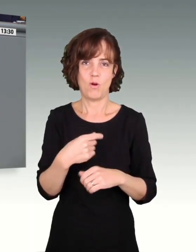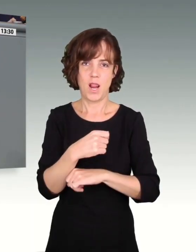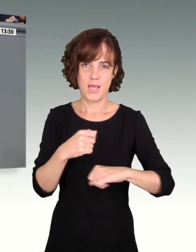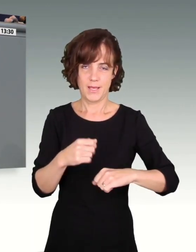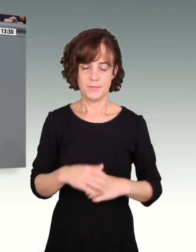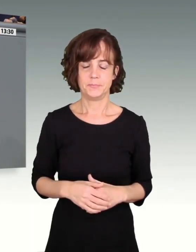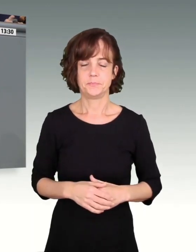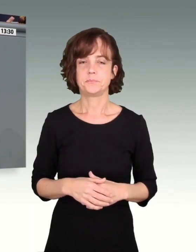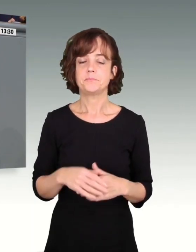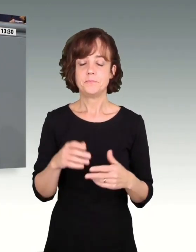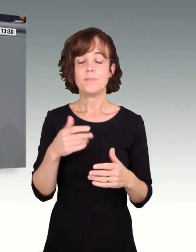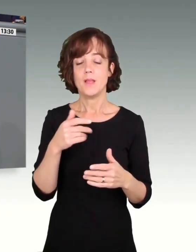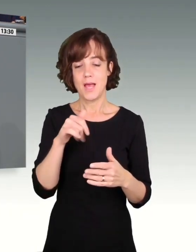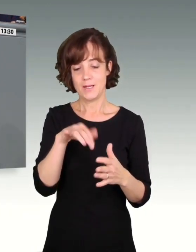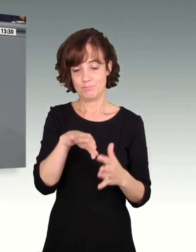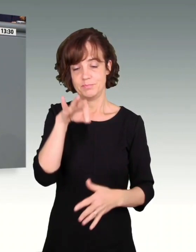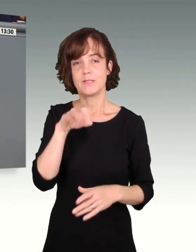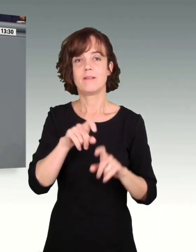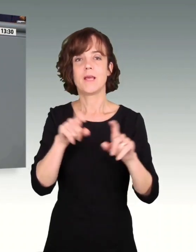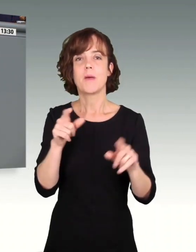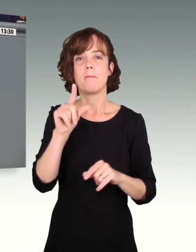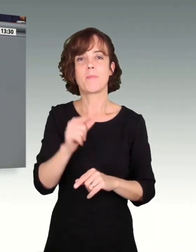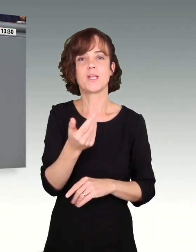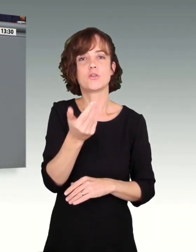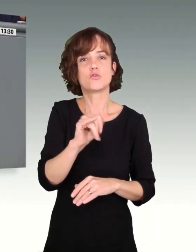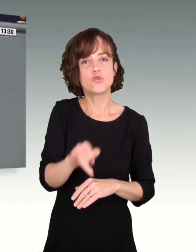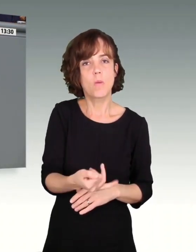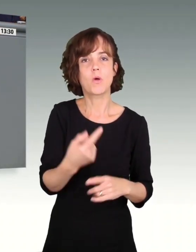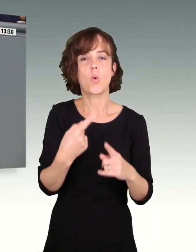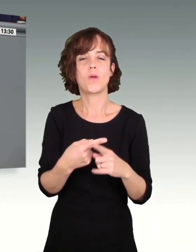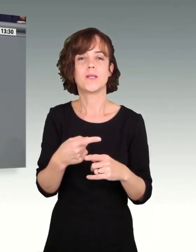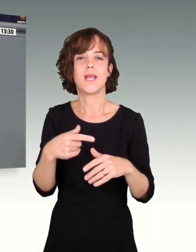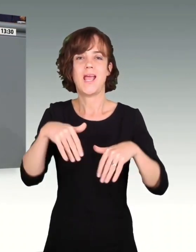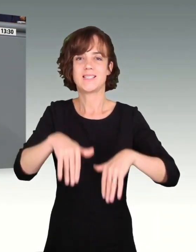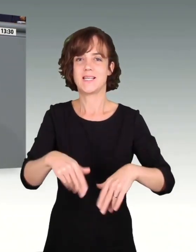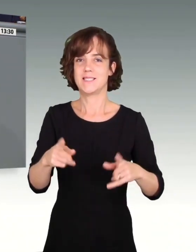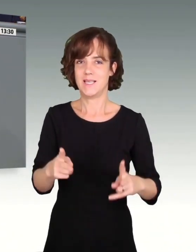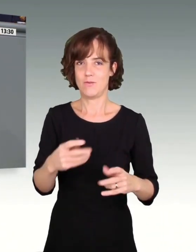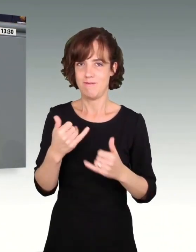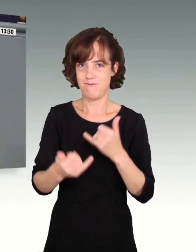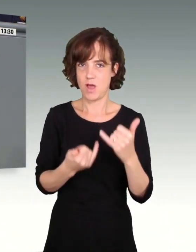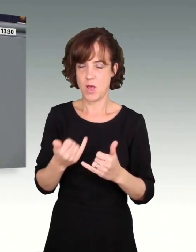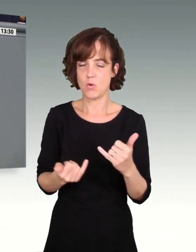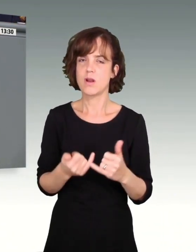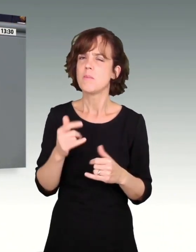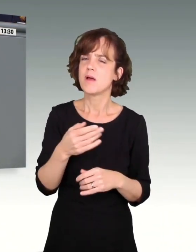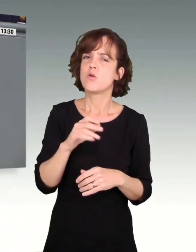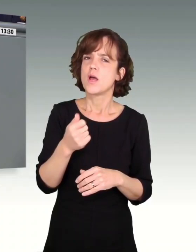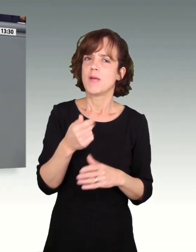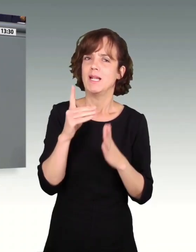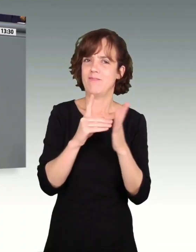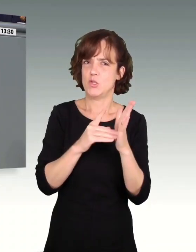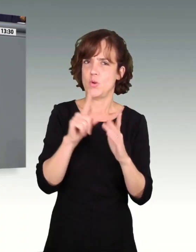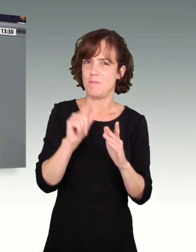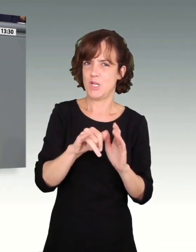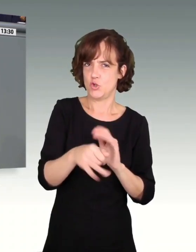Linken. Und einer davon geht eben um das Thema Minijobs und Existenzsicherung von Frauen. Erst mal noch mal, was ist eigentlich ein Minijob?